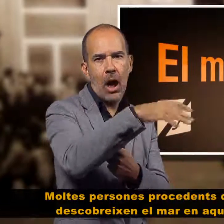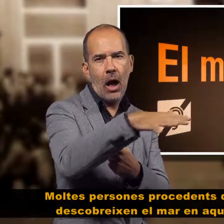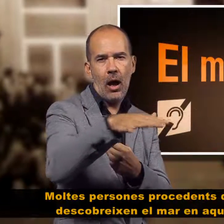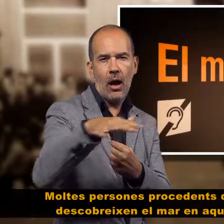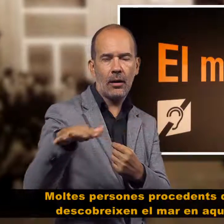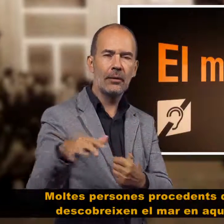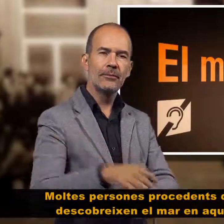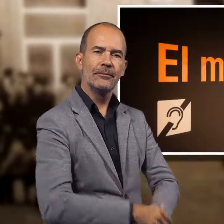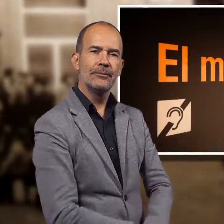viatge.